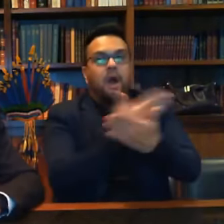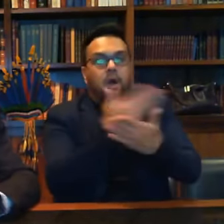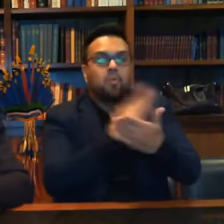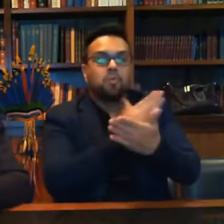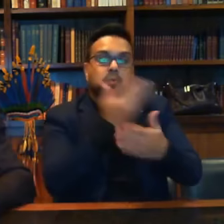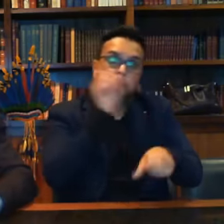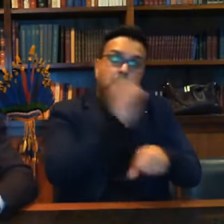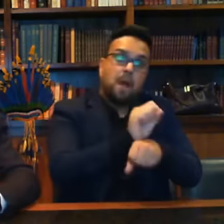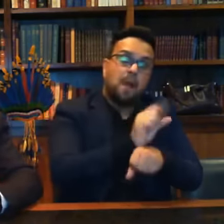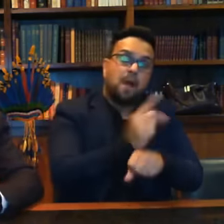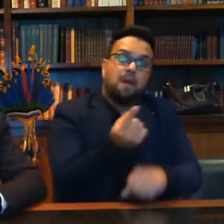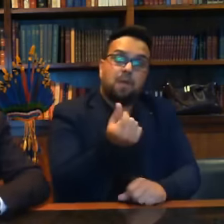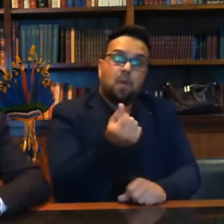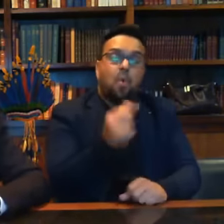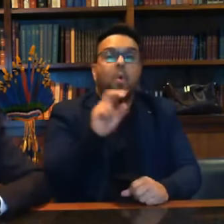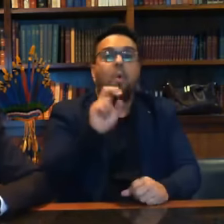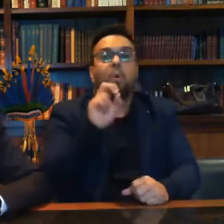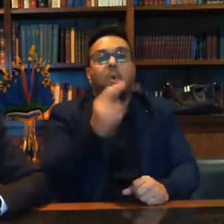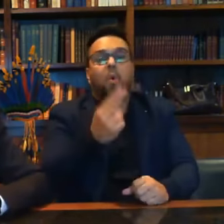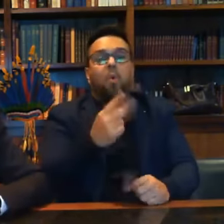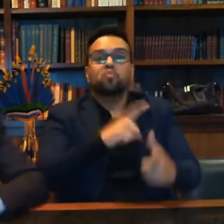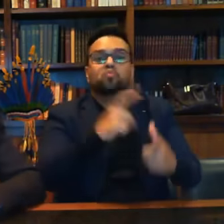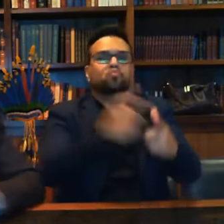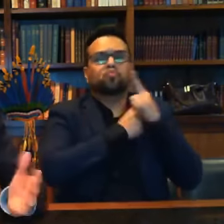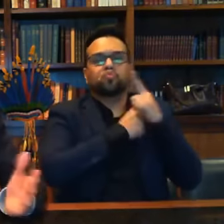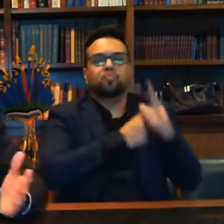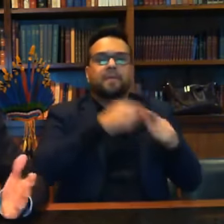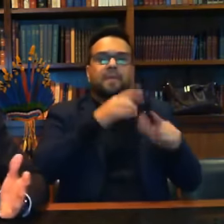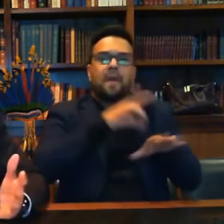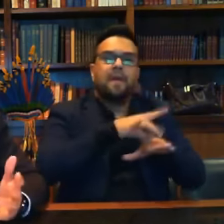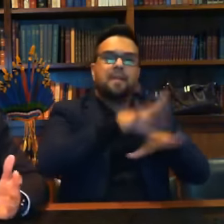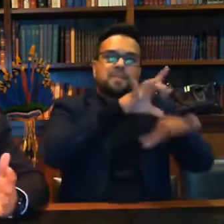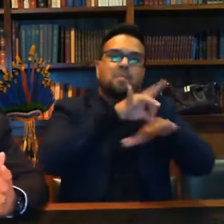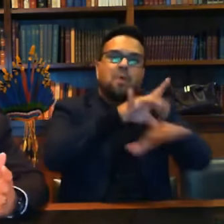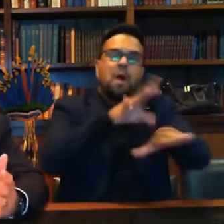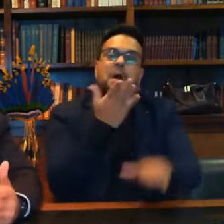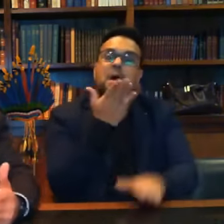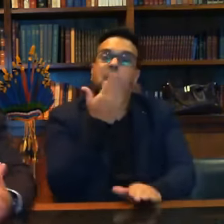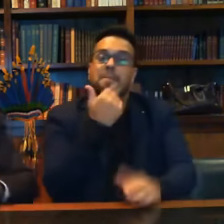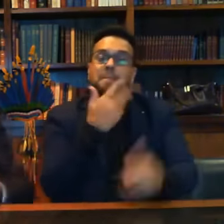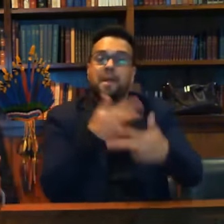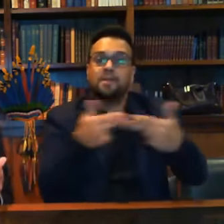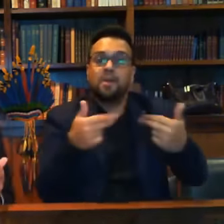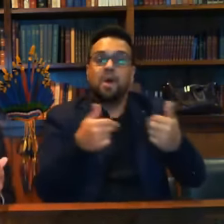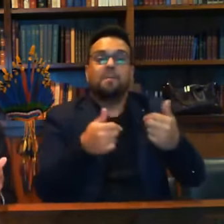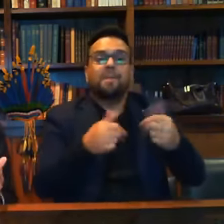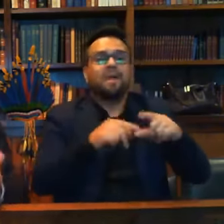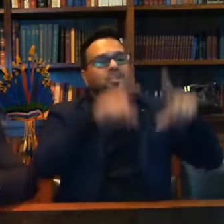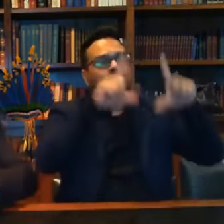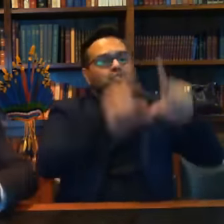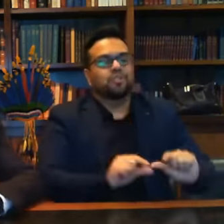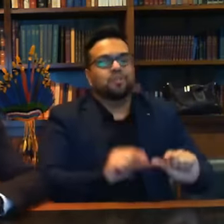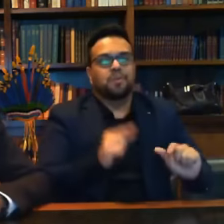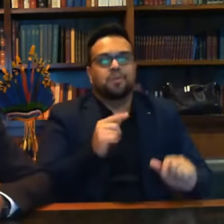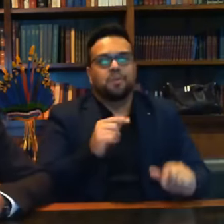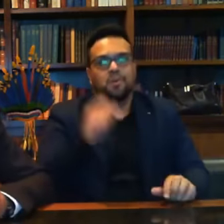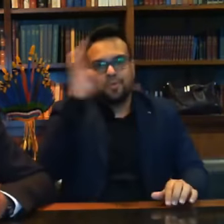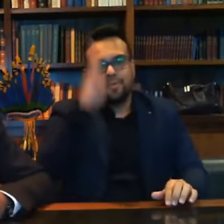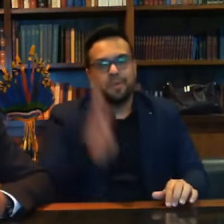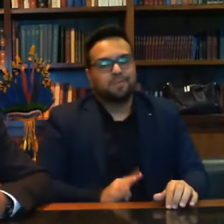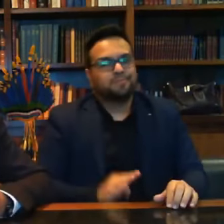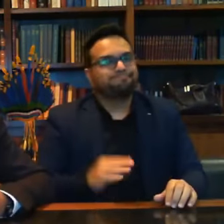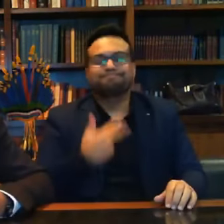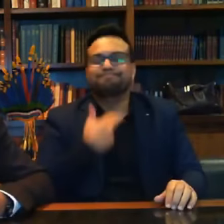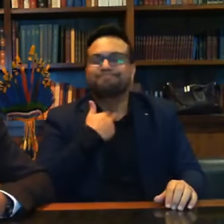ou suspender a exportação de alguma coisa para ficar mais barato no Brasil. Isso não dá